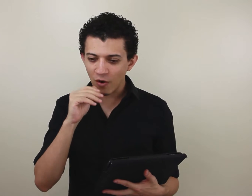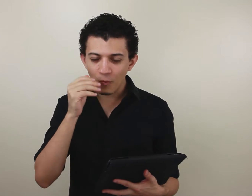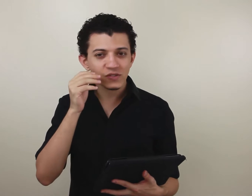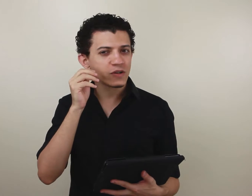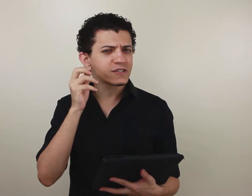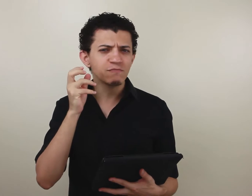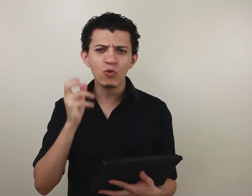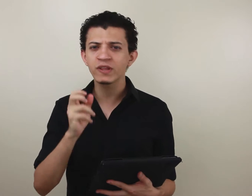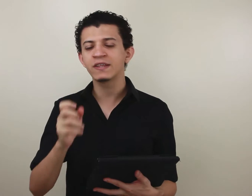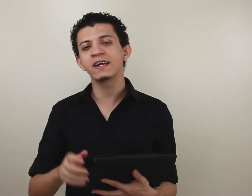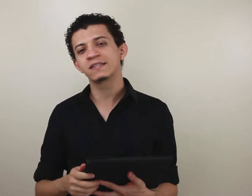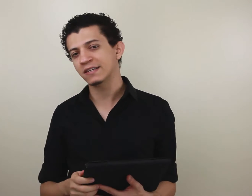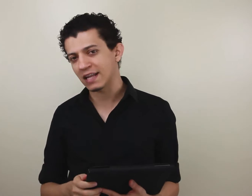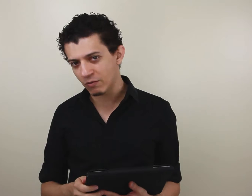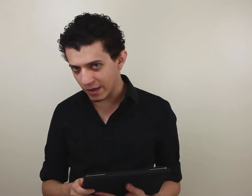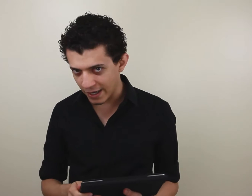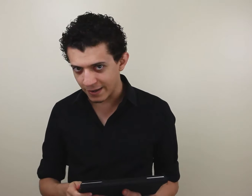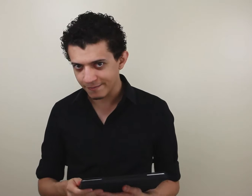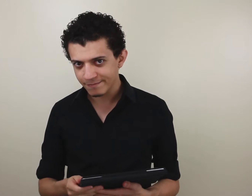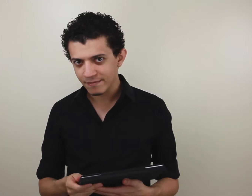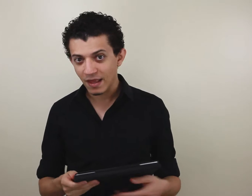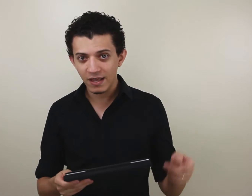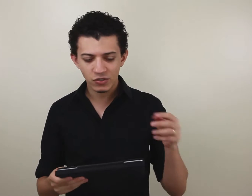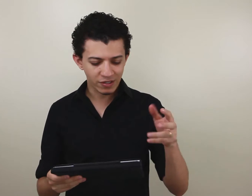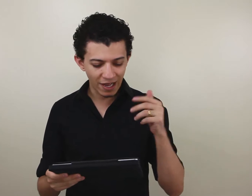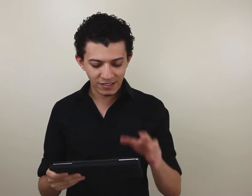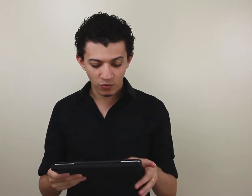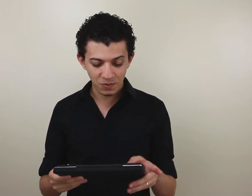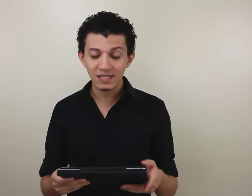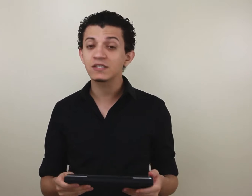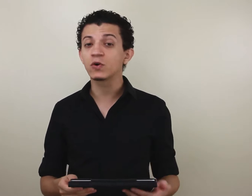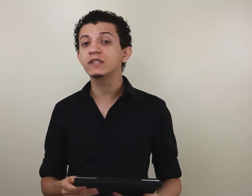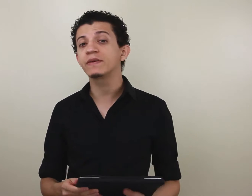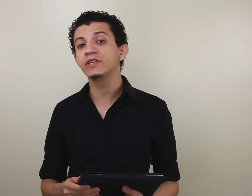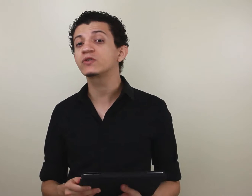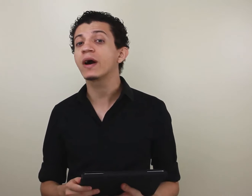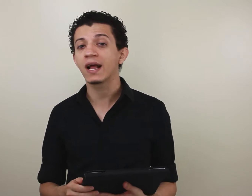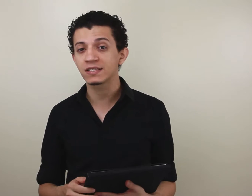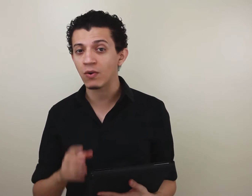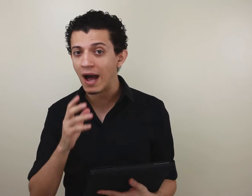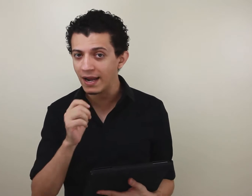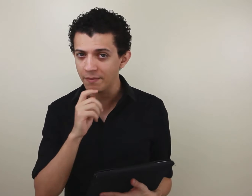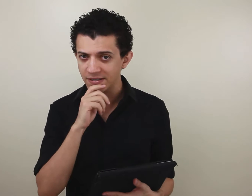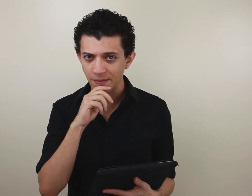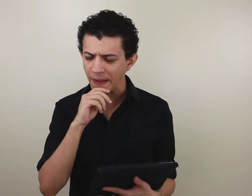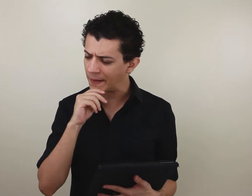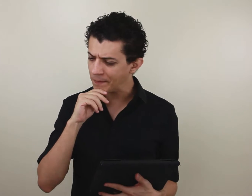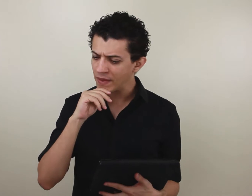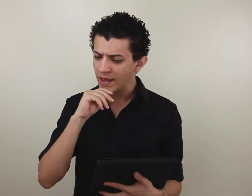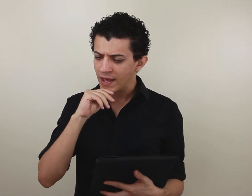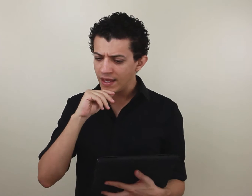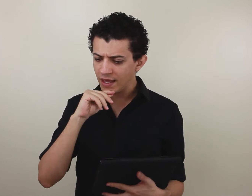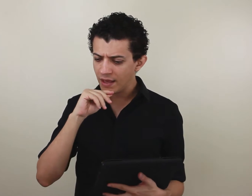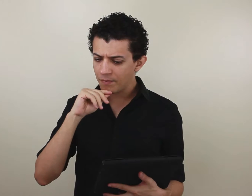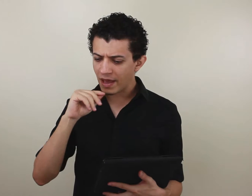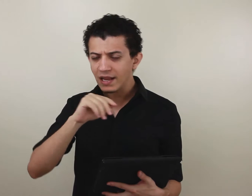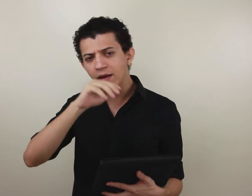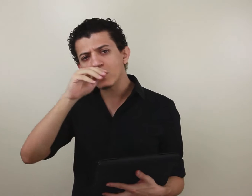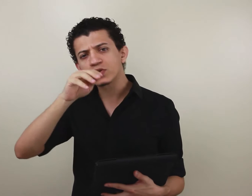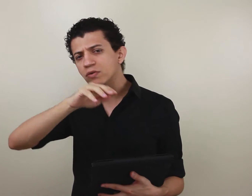algumas coisas muito interessantes na língua grega, e isso traz algumas lições para a gente com relação a Libras também. E ele demonstrou